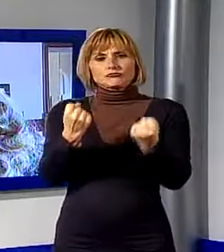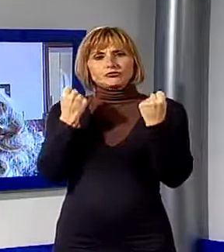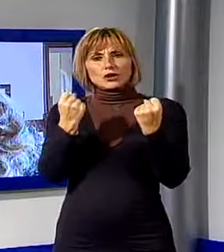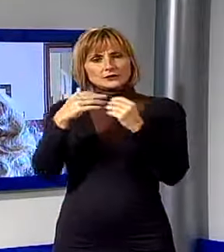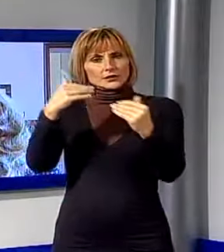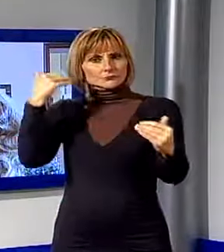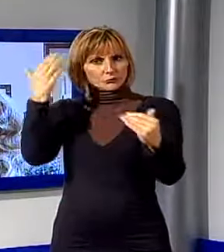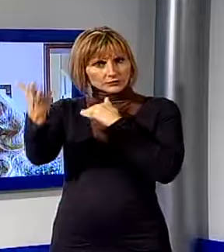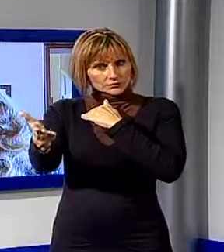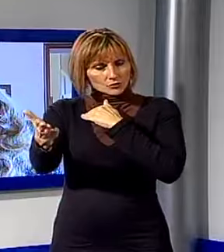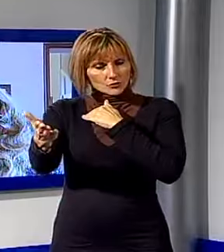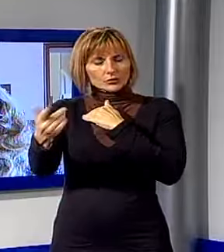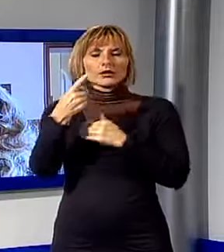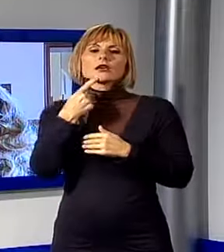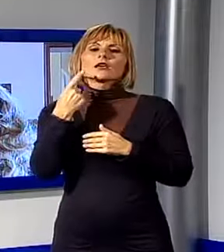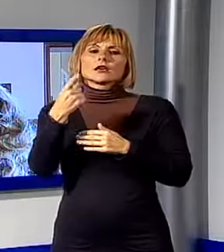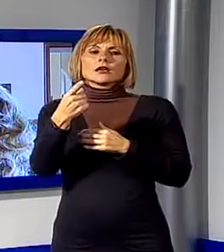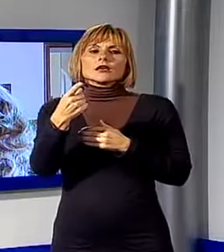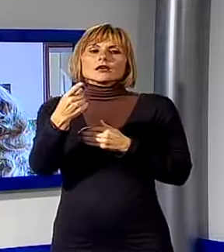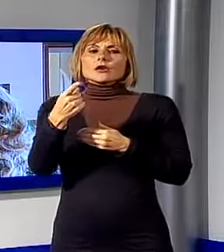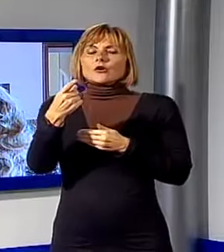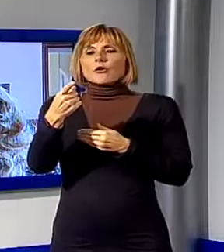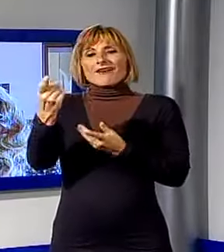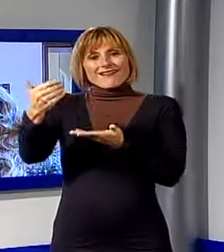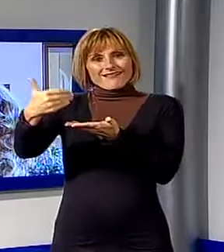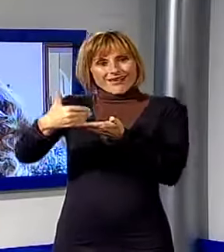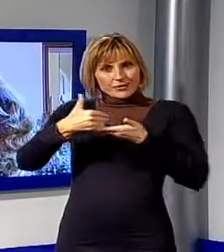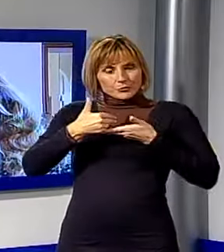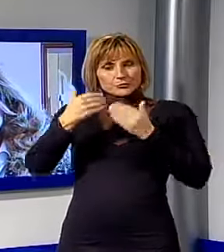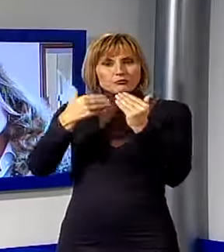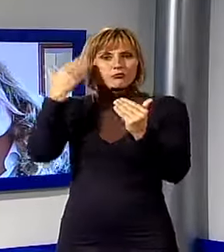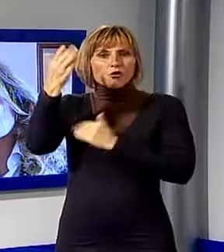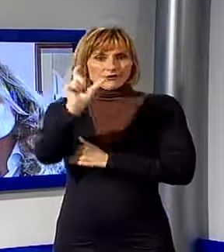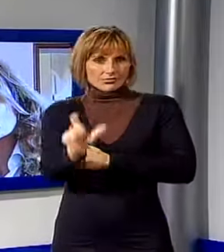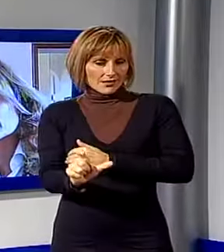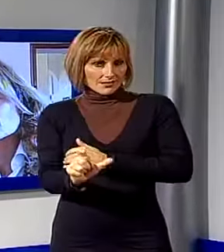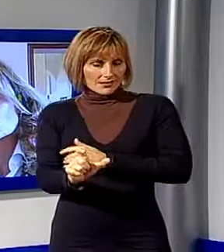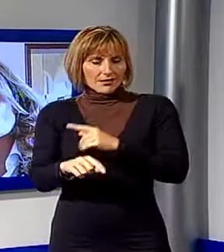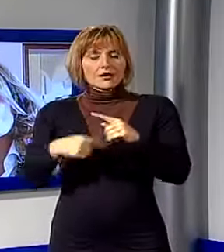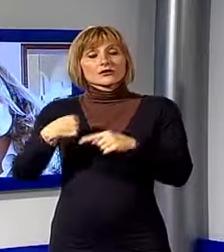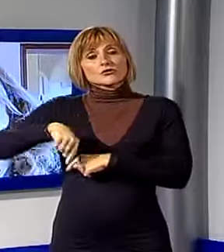quindi l'aiuto ci sta venendo sempre di più dall'esterno del nostro paese. Lo vedremo